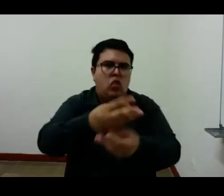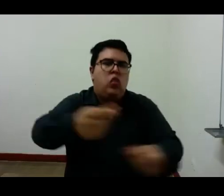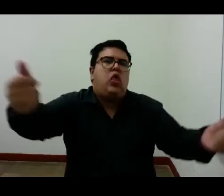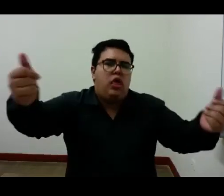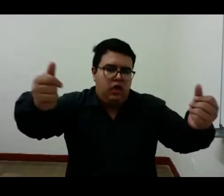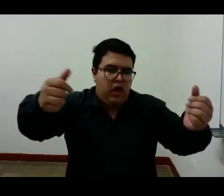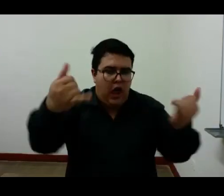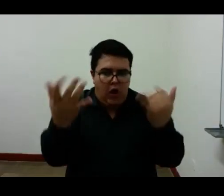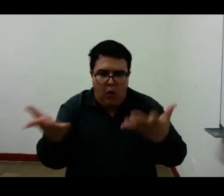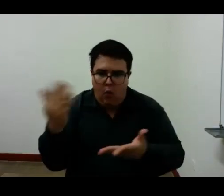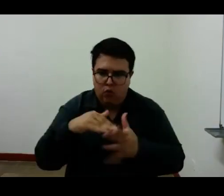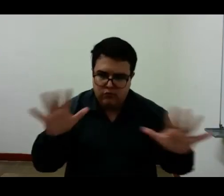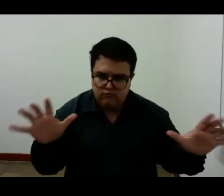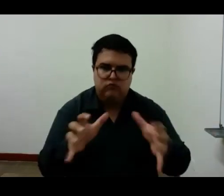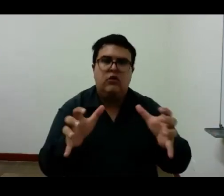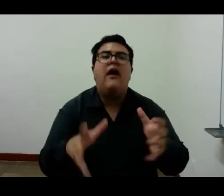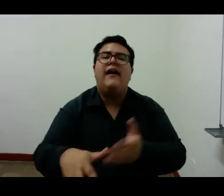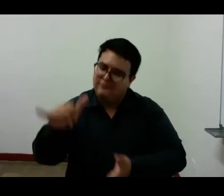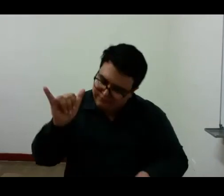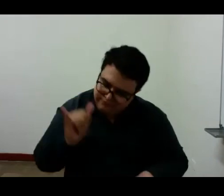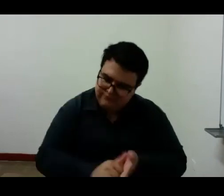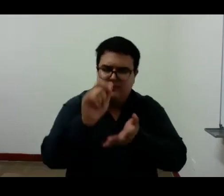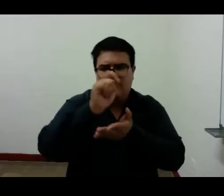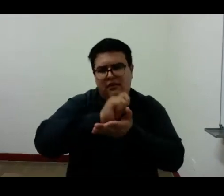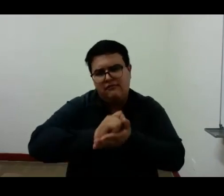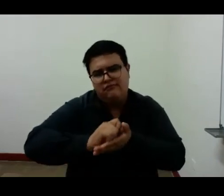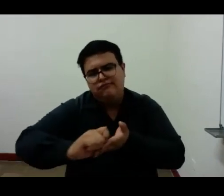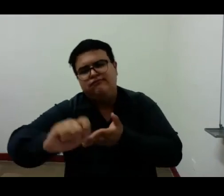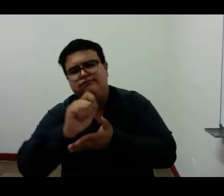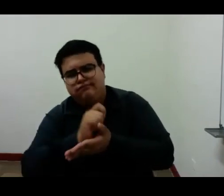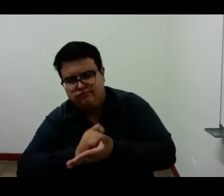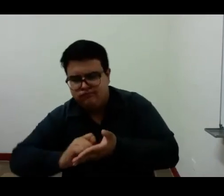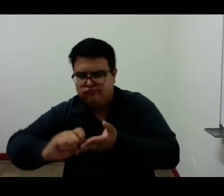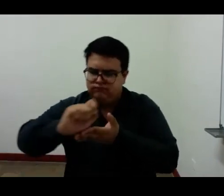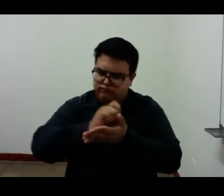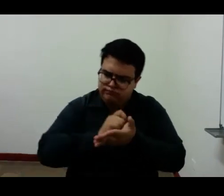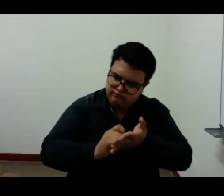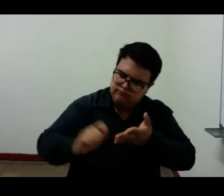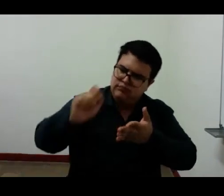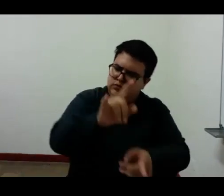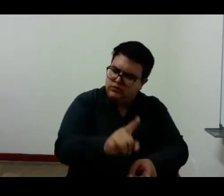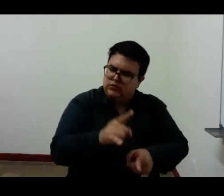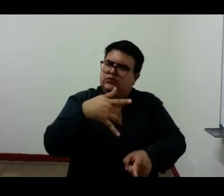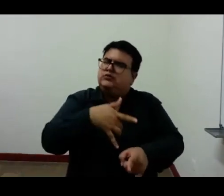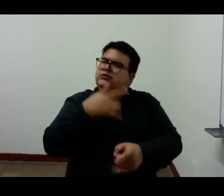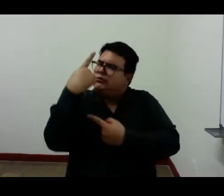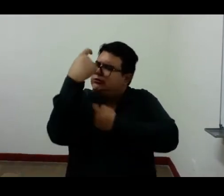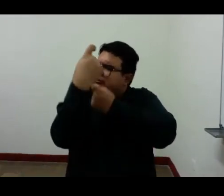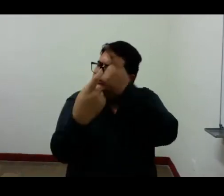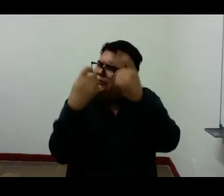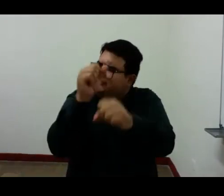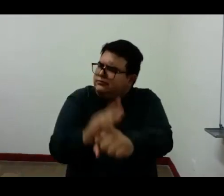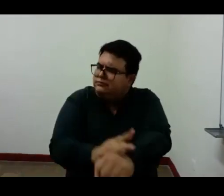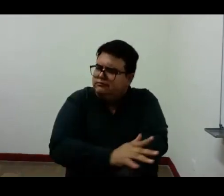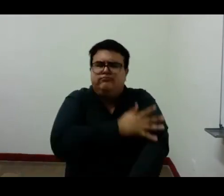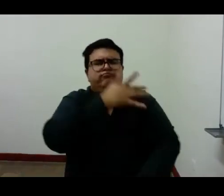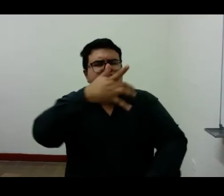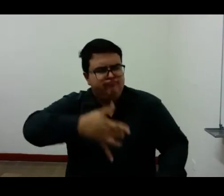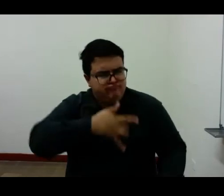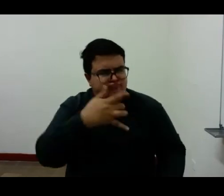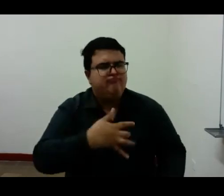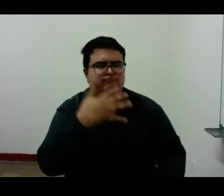y así se escribe intentando captar las emociones verdaderas ahora bien